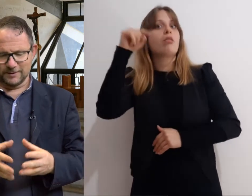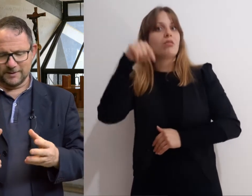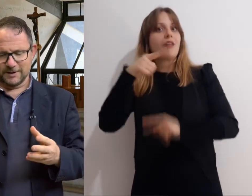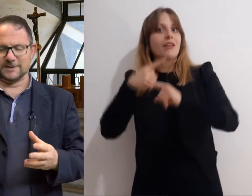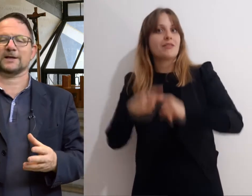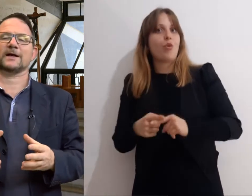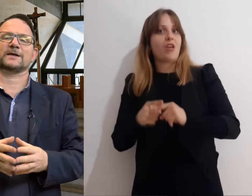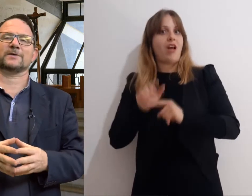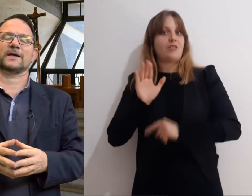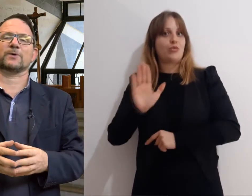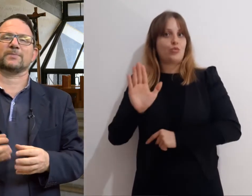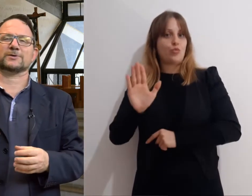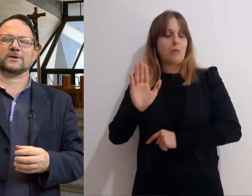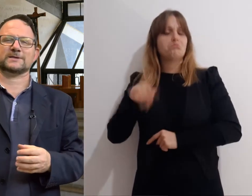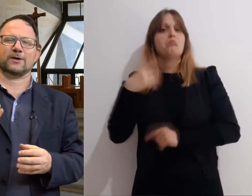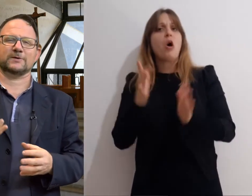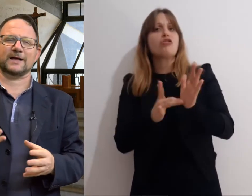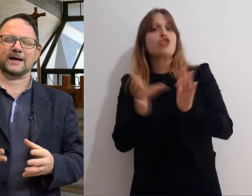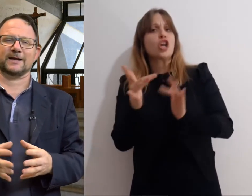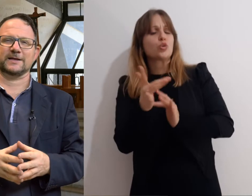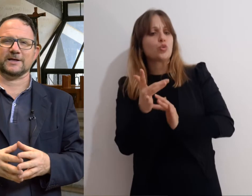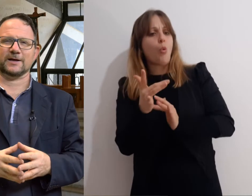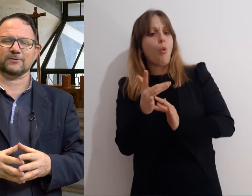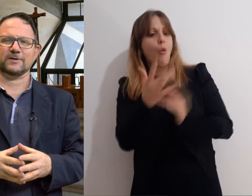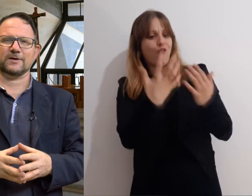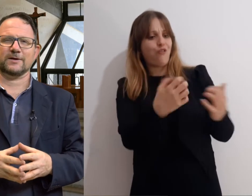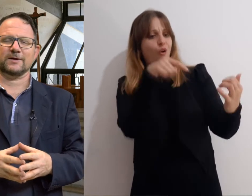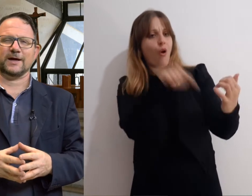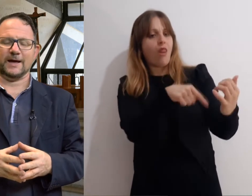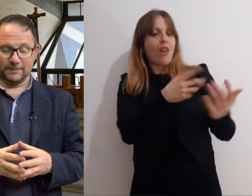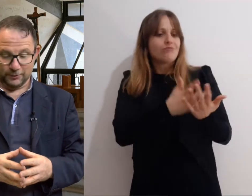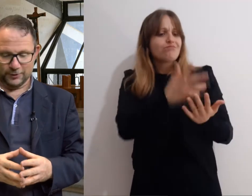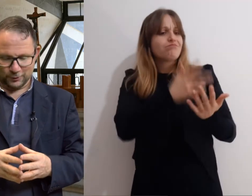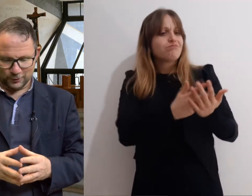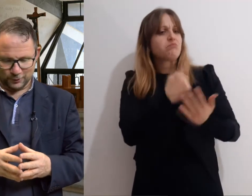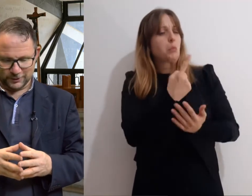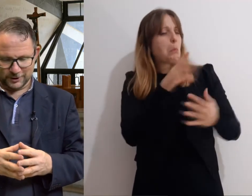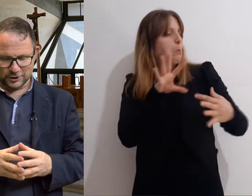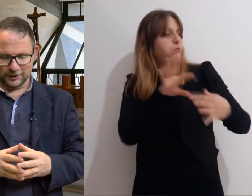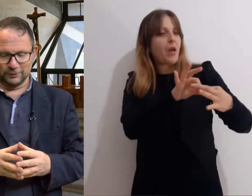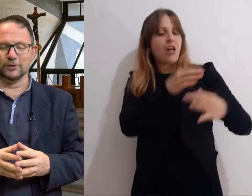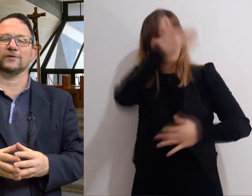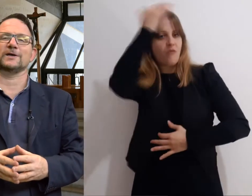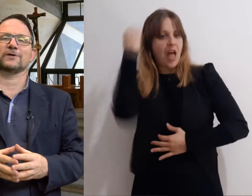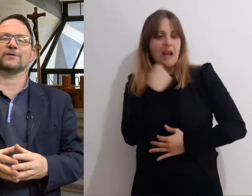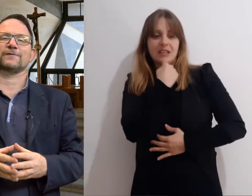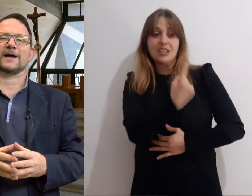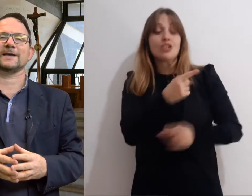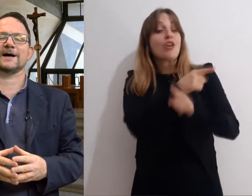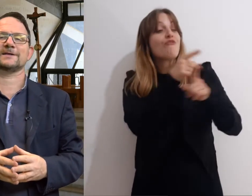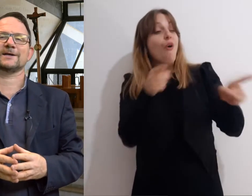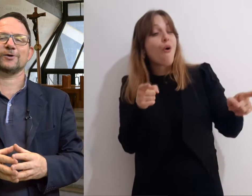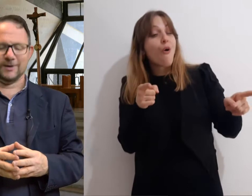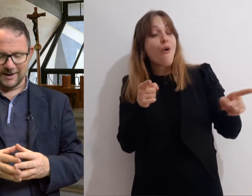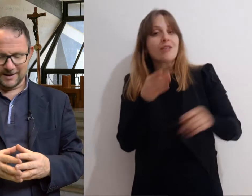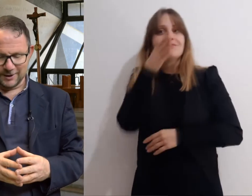Voi siete andati a vedere Una persona straordinaria nel deserto E poi conclude dicendo Io vi dico Fra